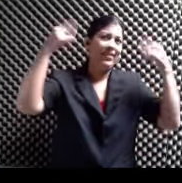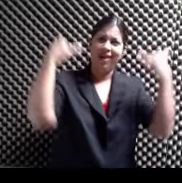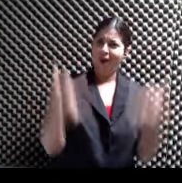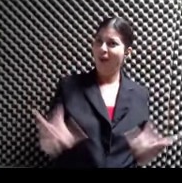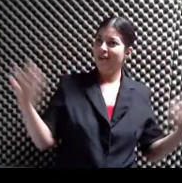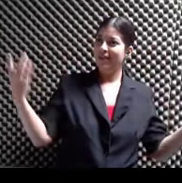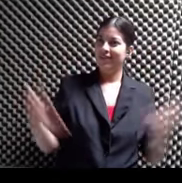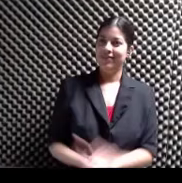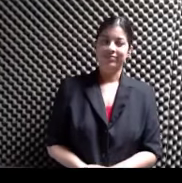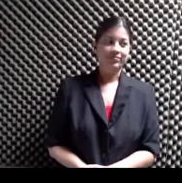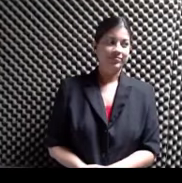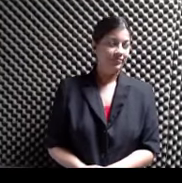Mira